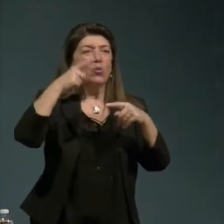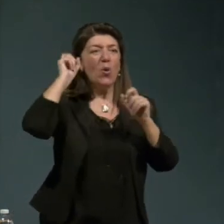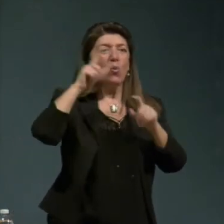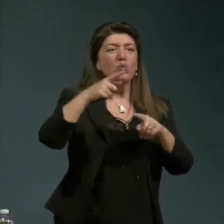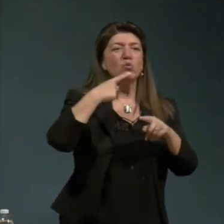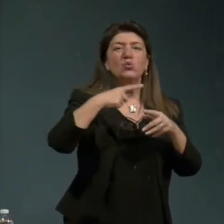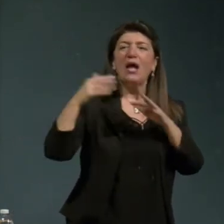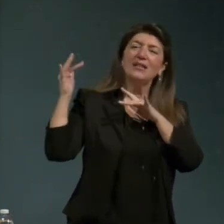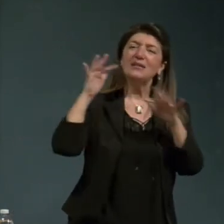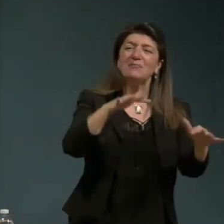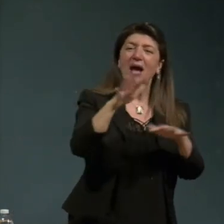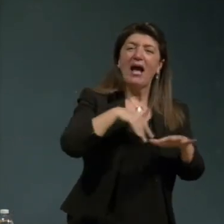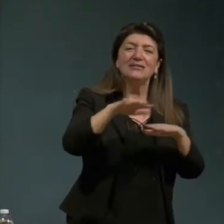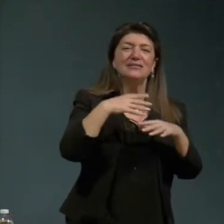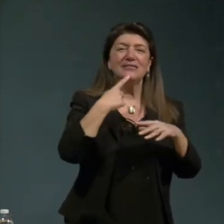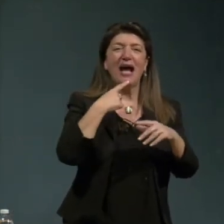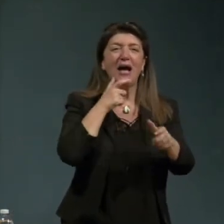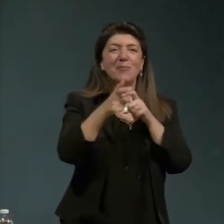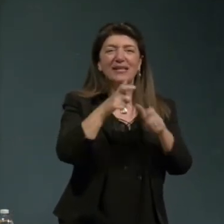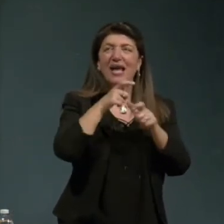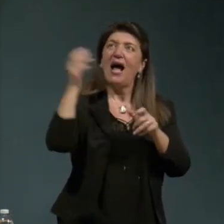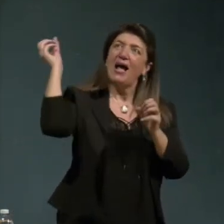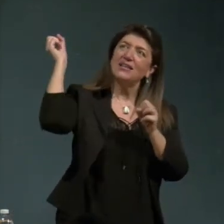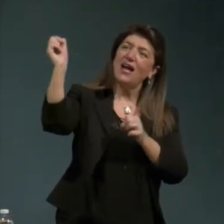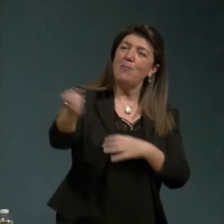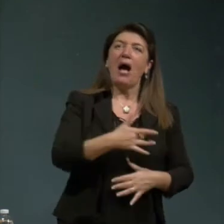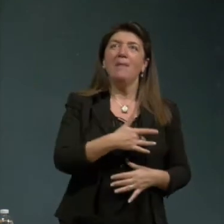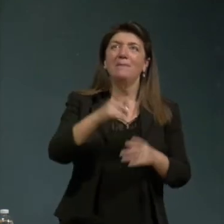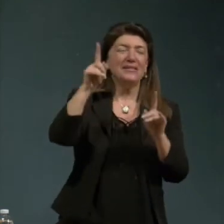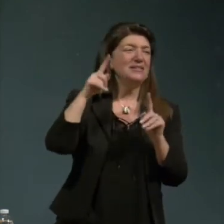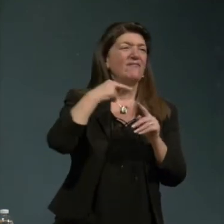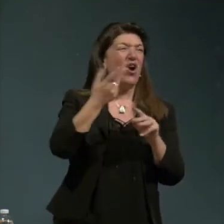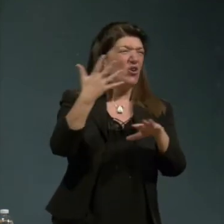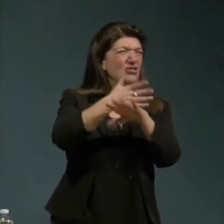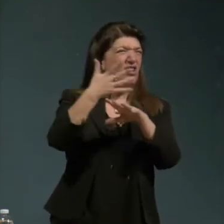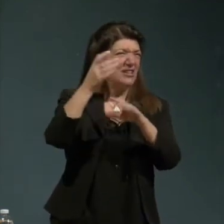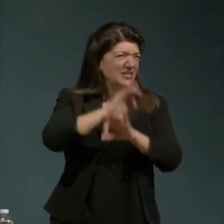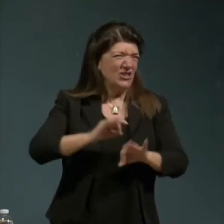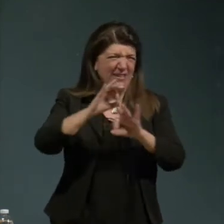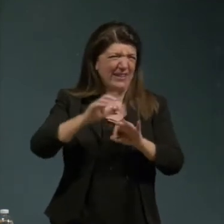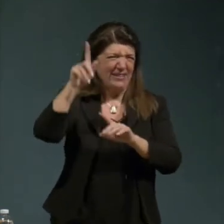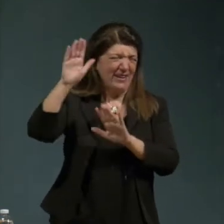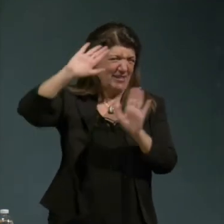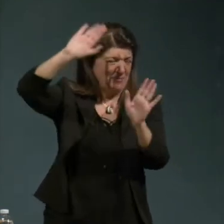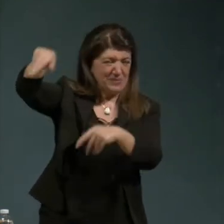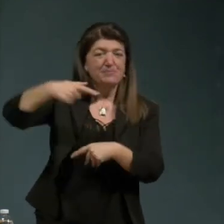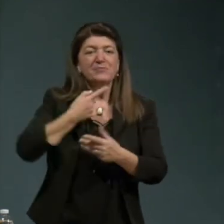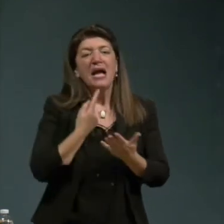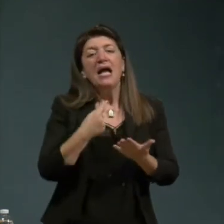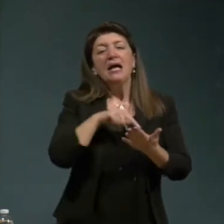coscienze sì allora io dicevo che possiamo